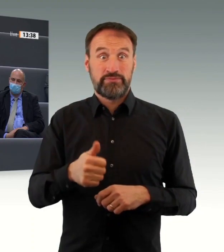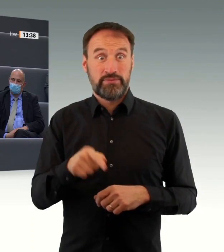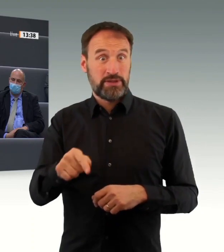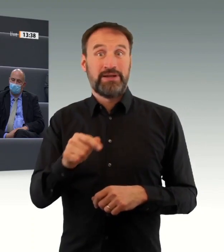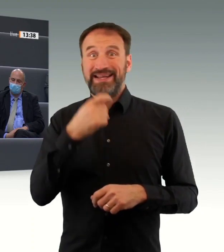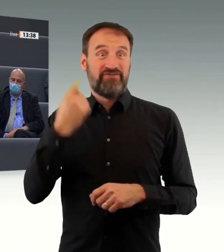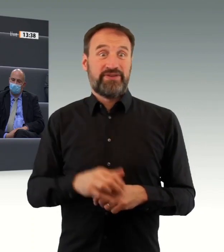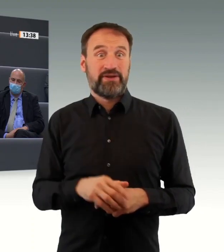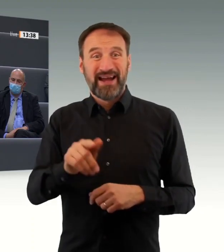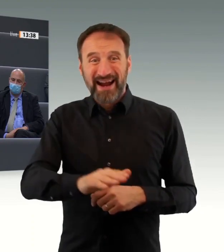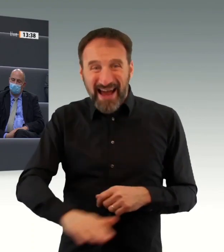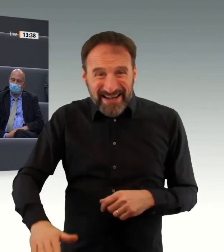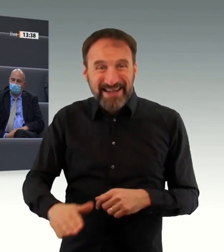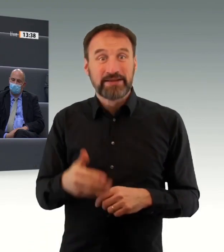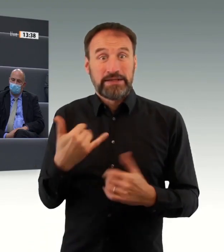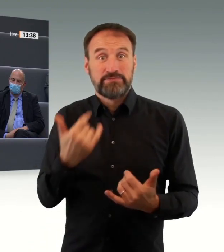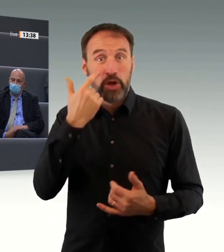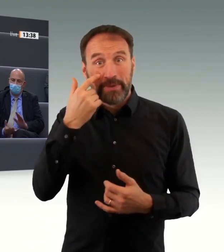die Zukunft in Deutschland, für die Zukunft der Kinder?